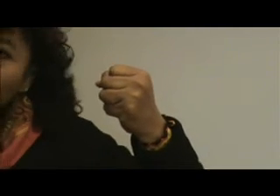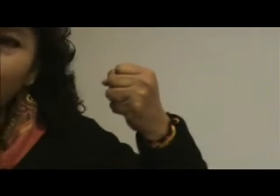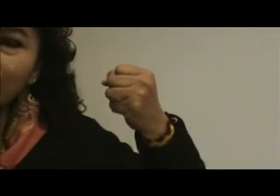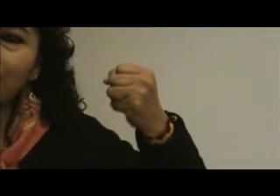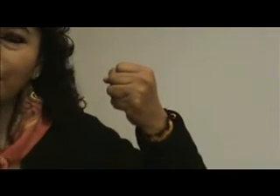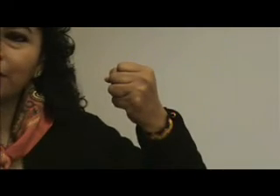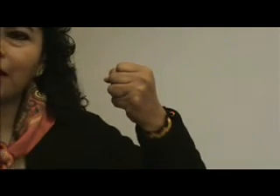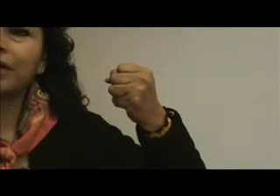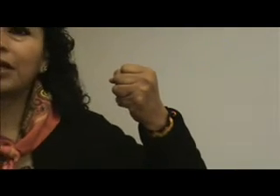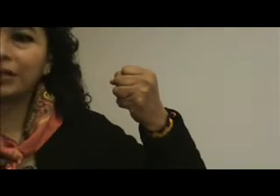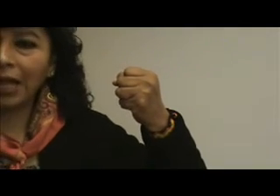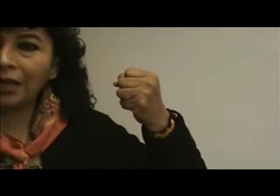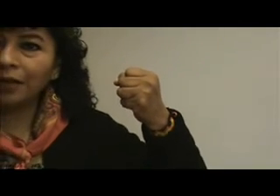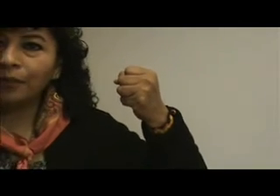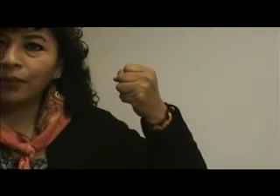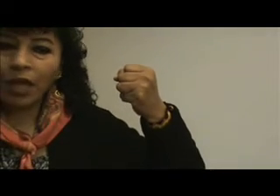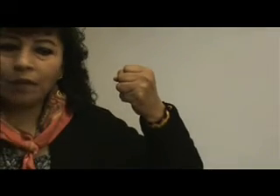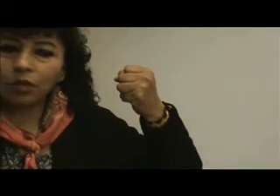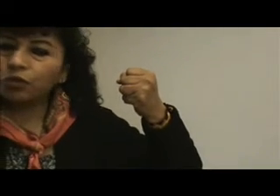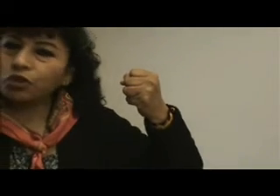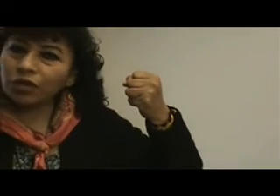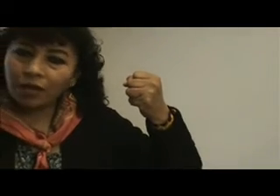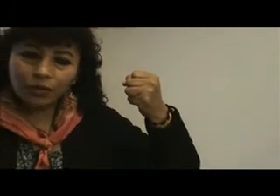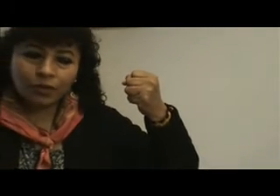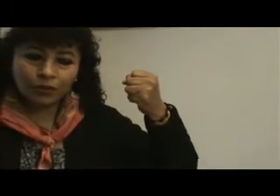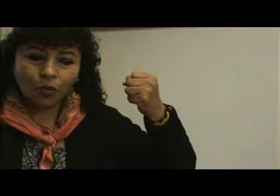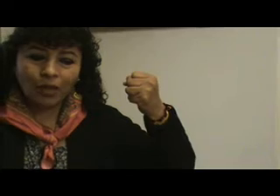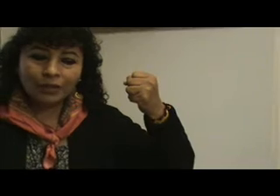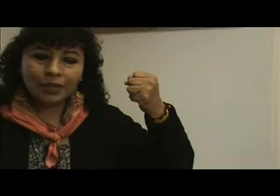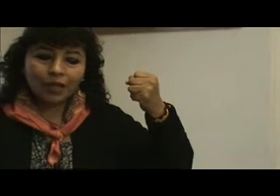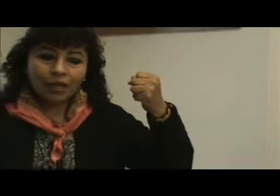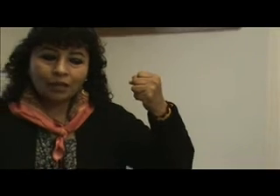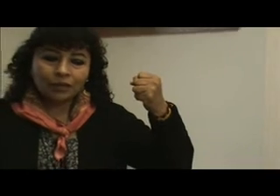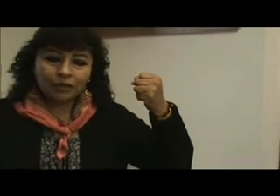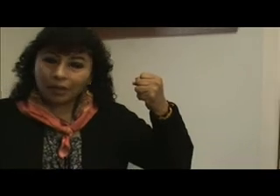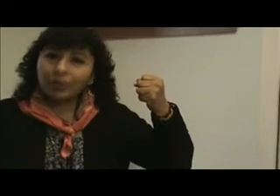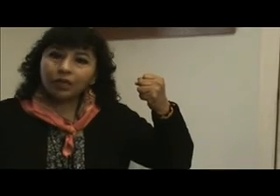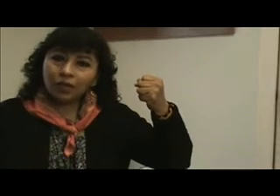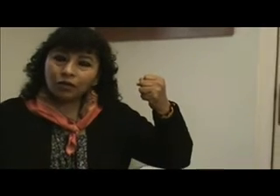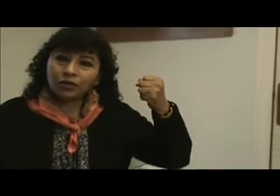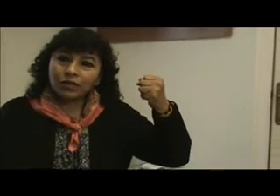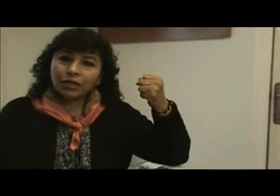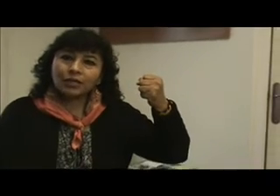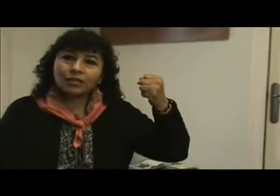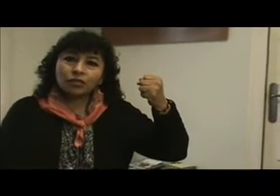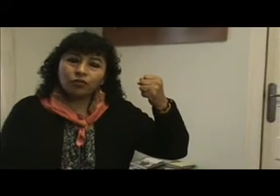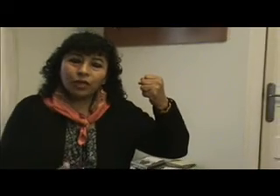hoy esa libertad es real. Ha habido muchos cambios en los cuales también quiero decirles que ha sido